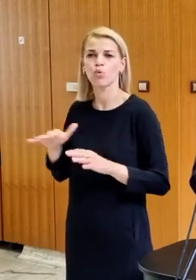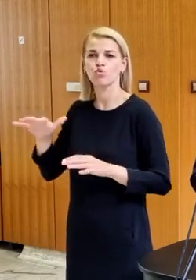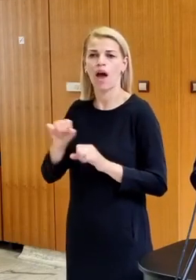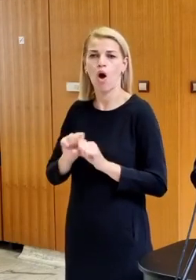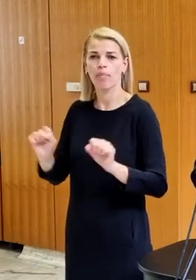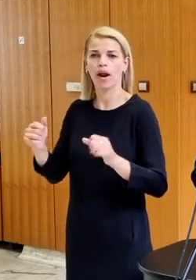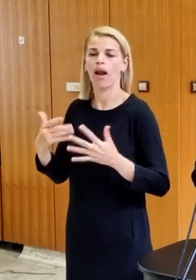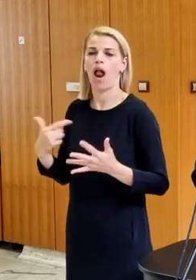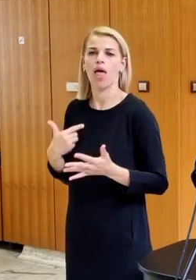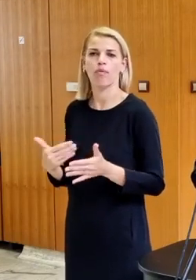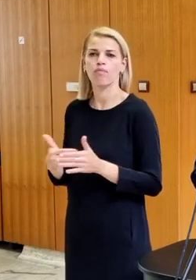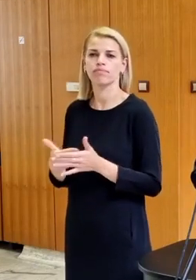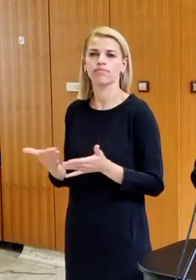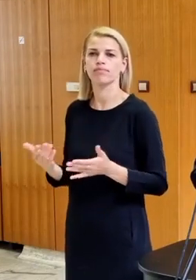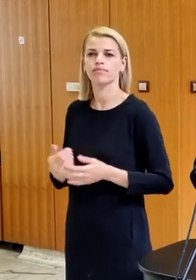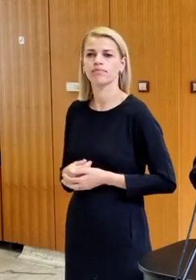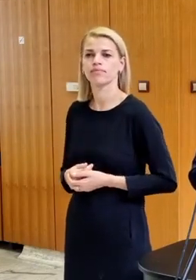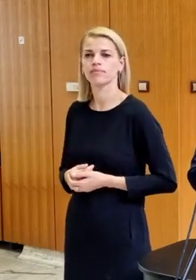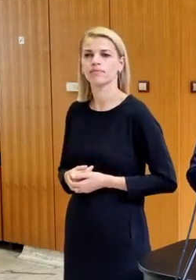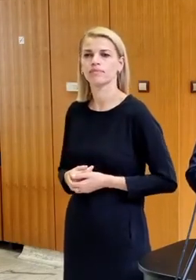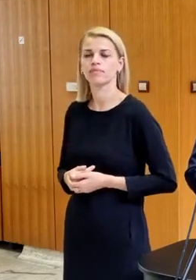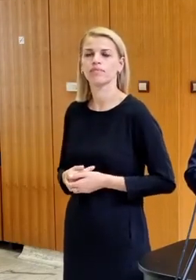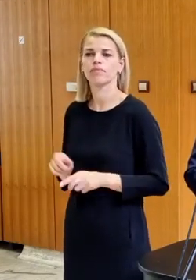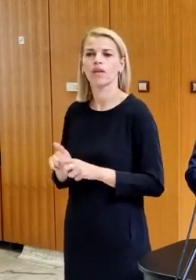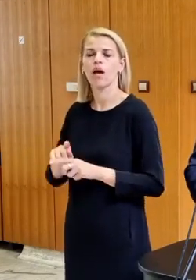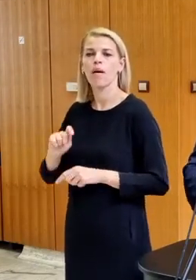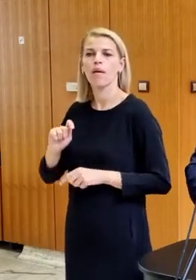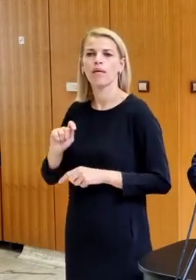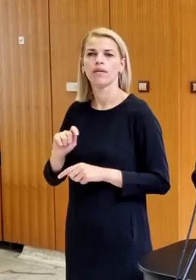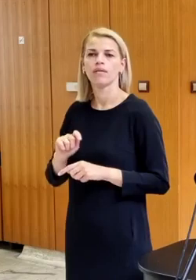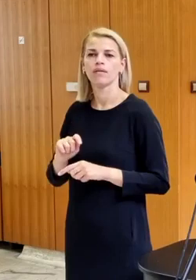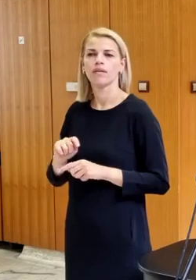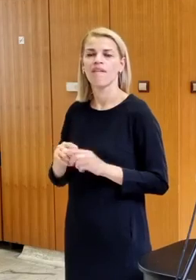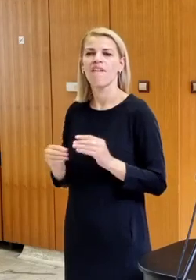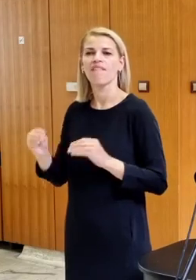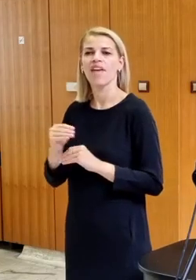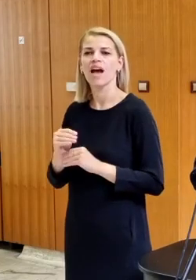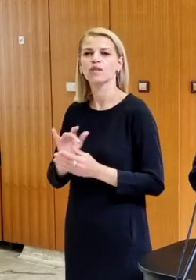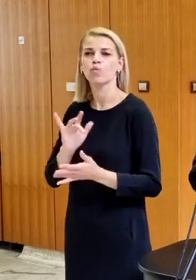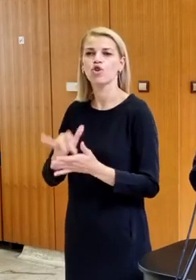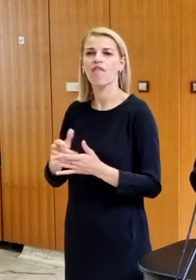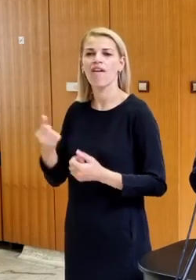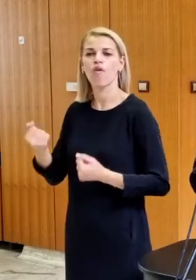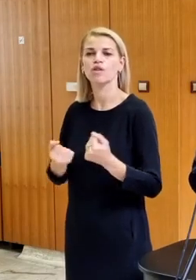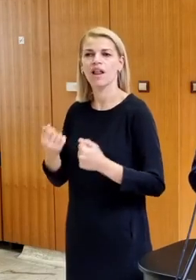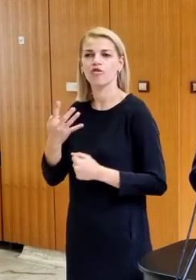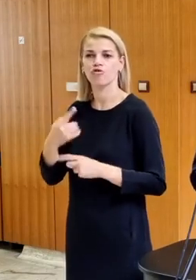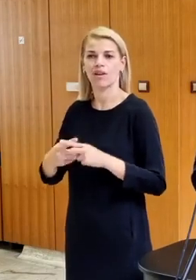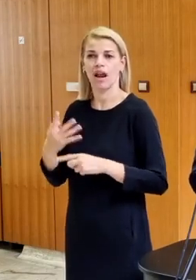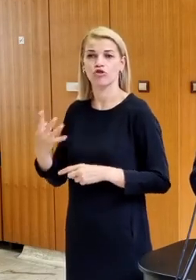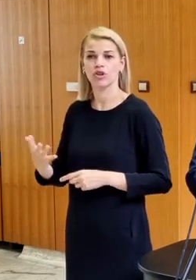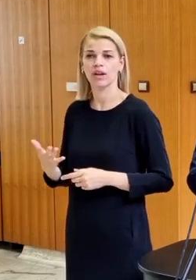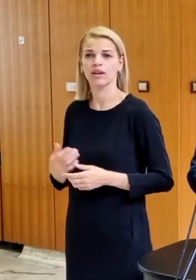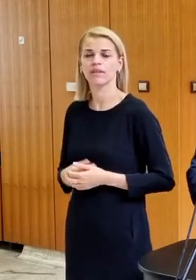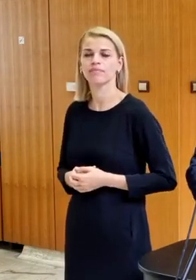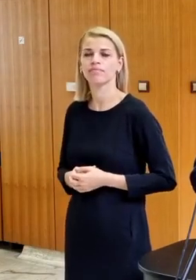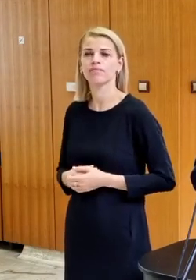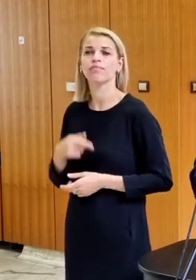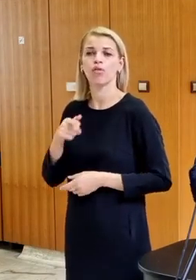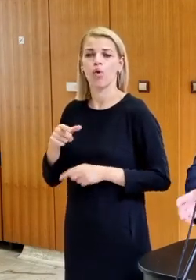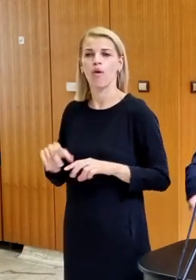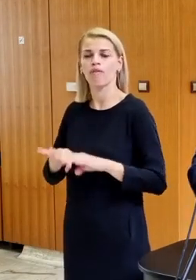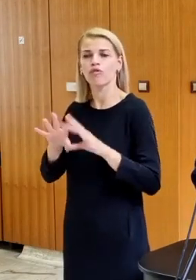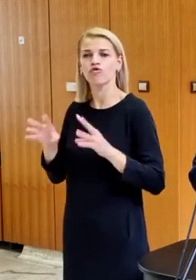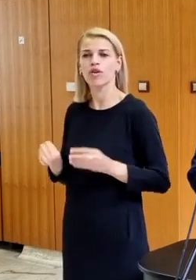potrebujeme viadučové vozidla 4x4, tak jednoducho to